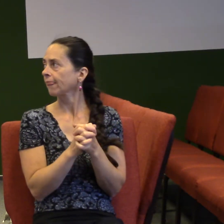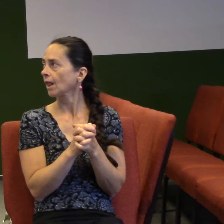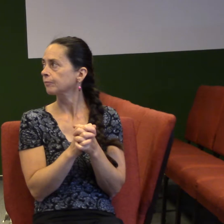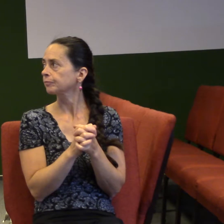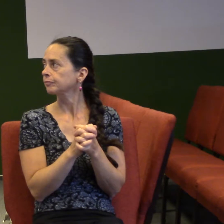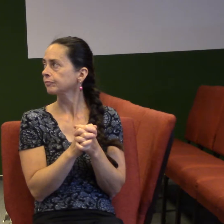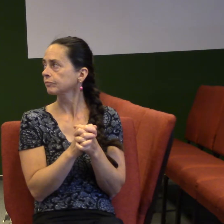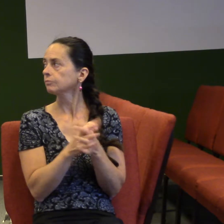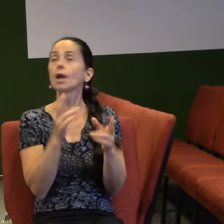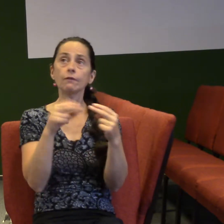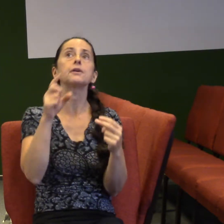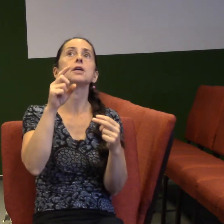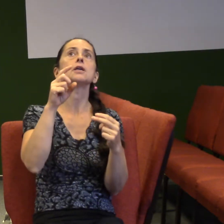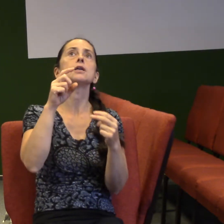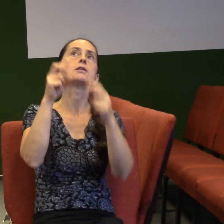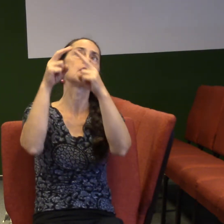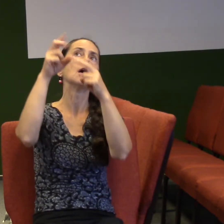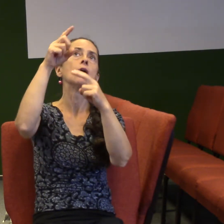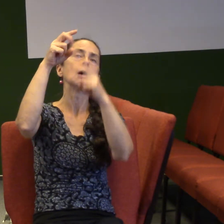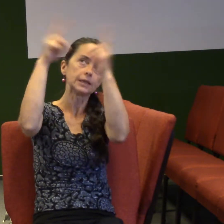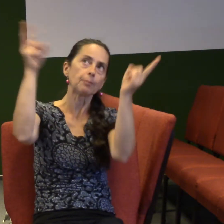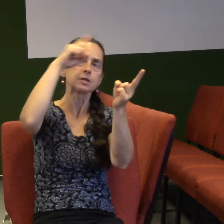spíše váš otec z nebe dá ducha svatého těm, kdo ho prosí.